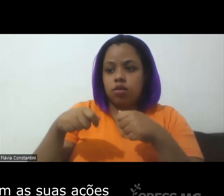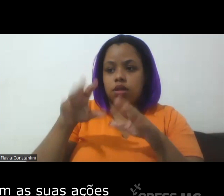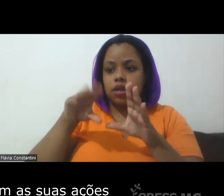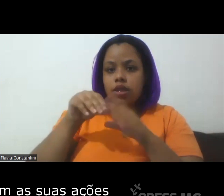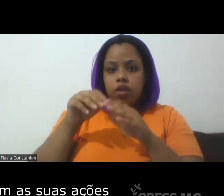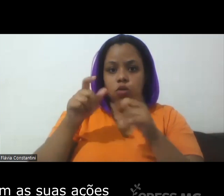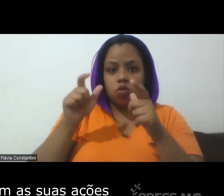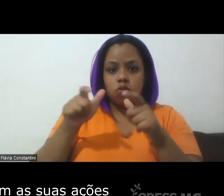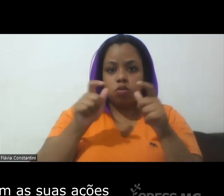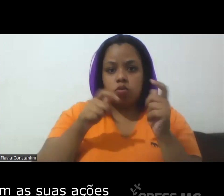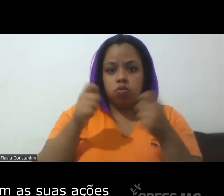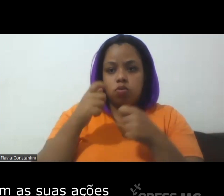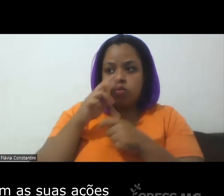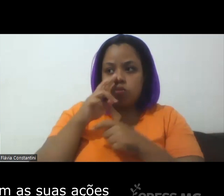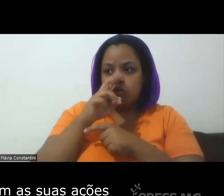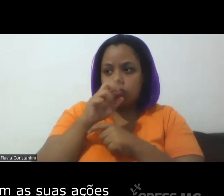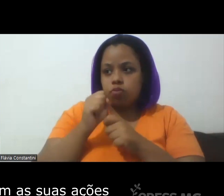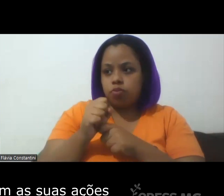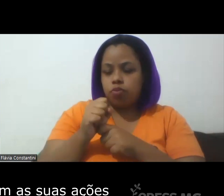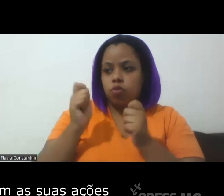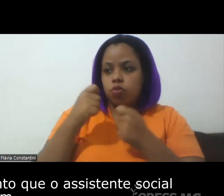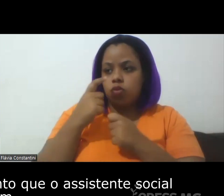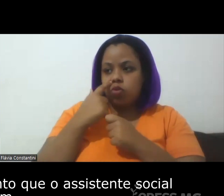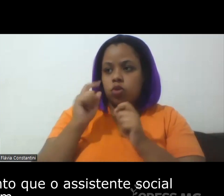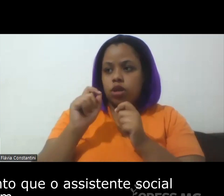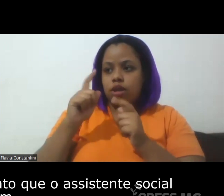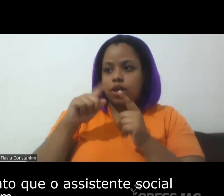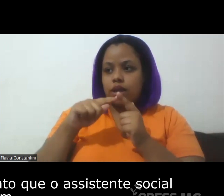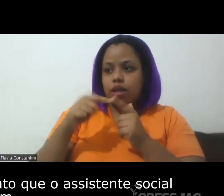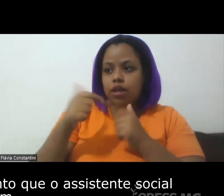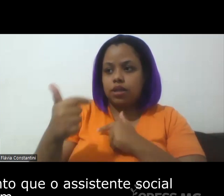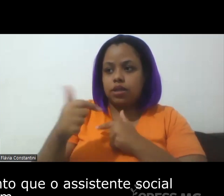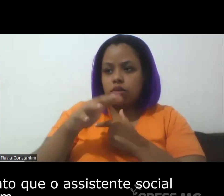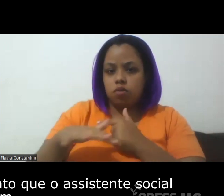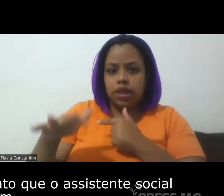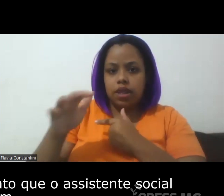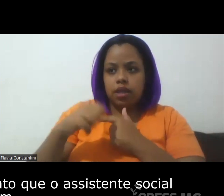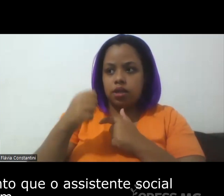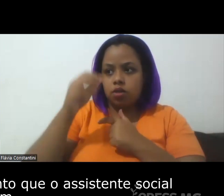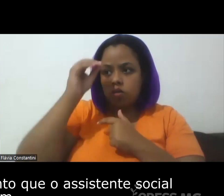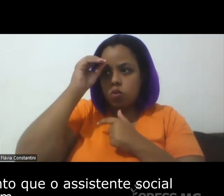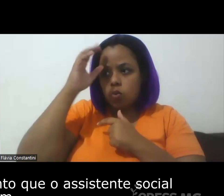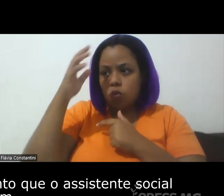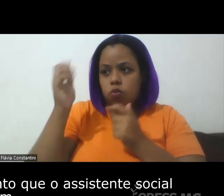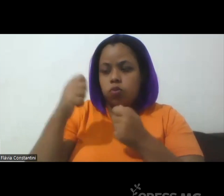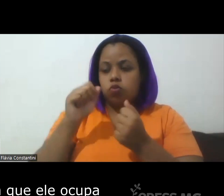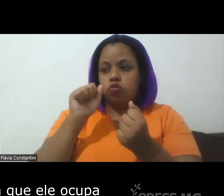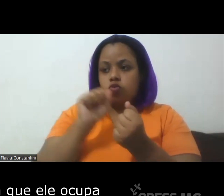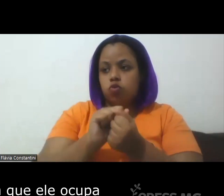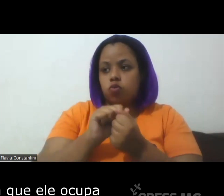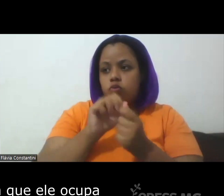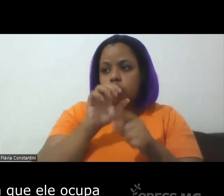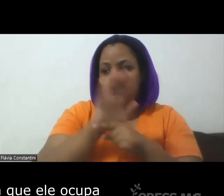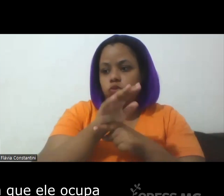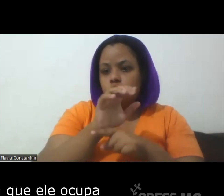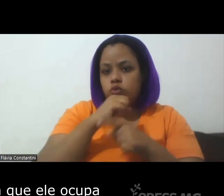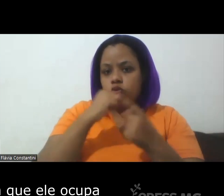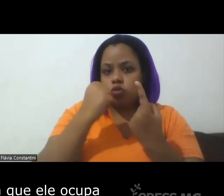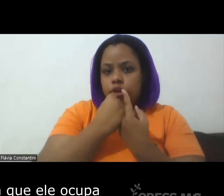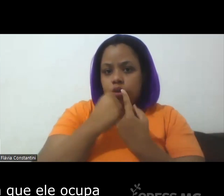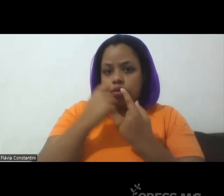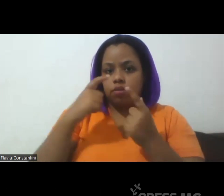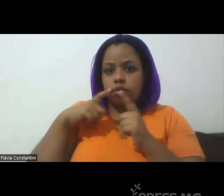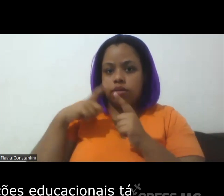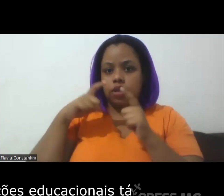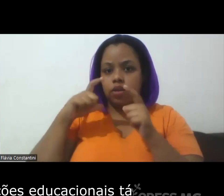potencializem né as suas ações a partir de um conhecimento do assistente social tem desse lugar né